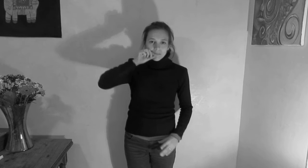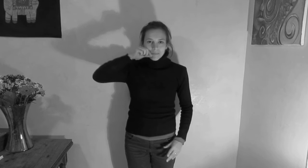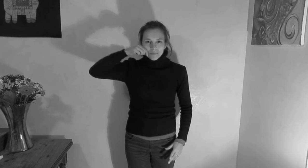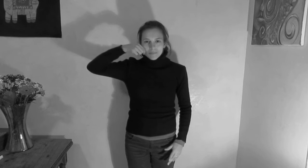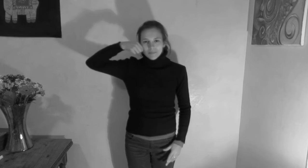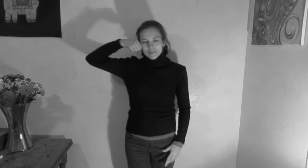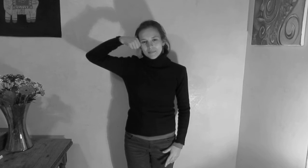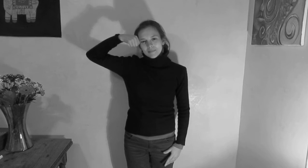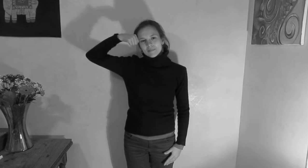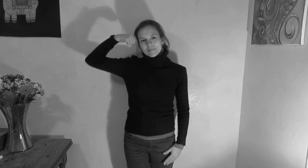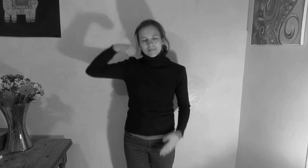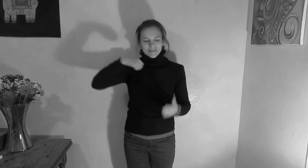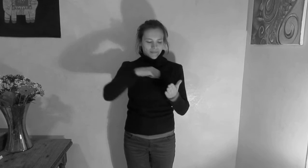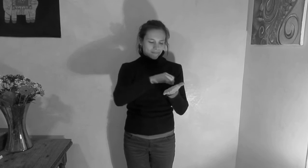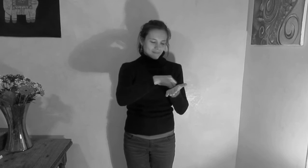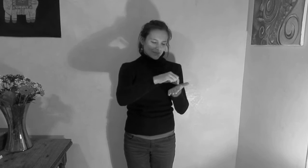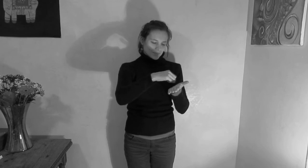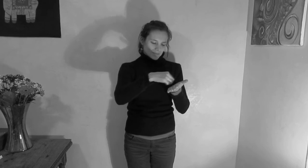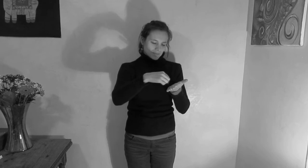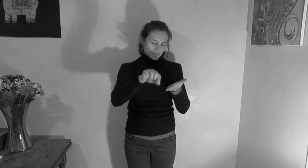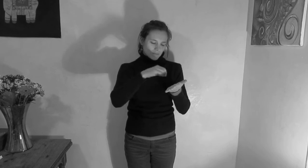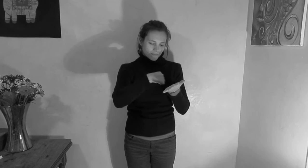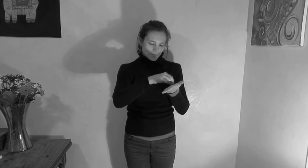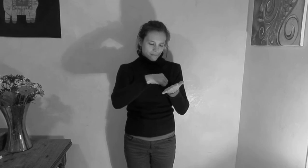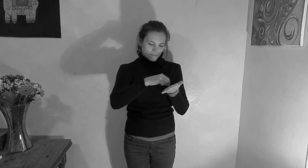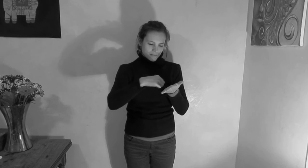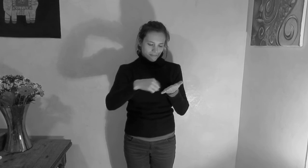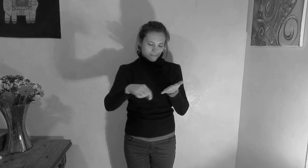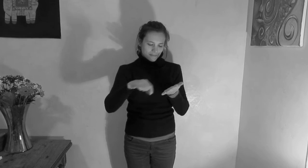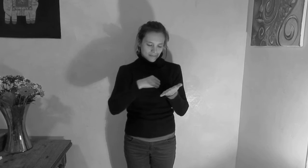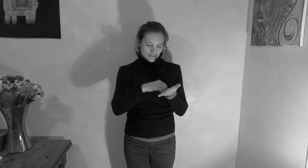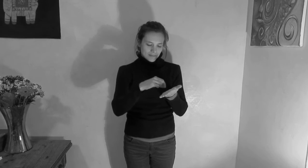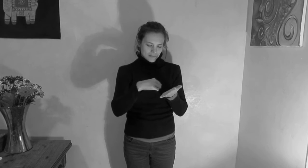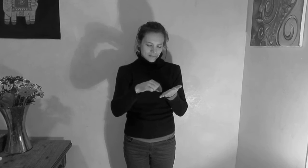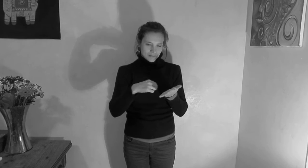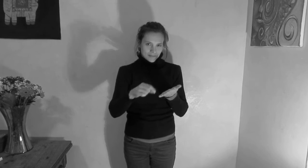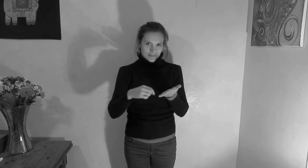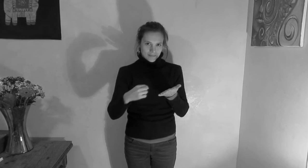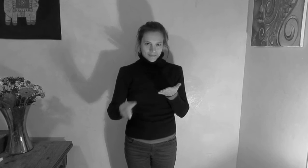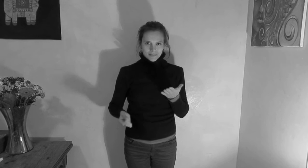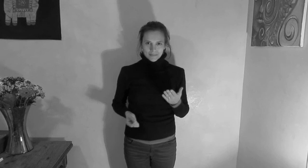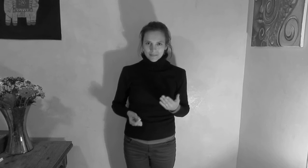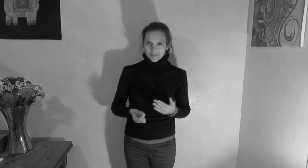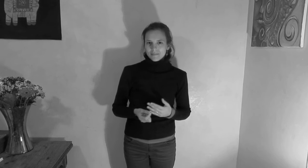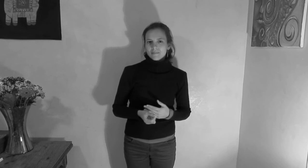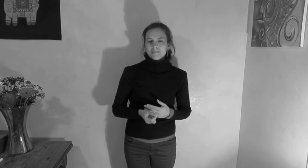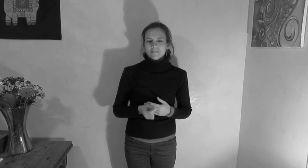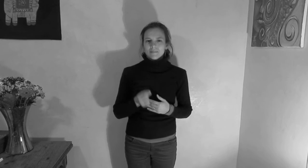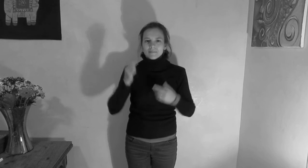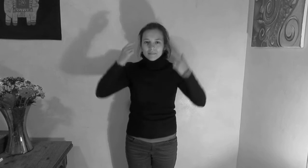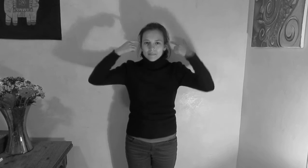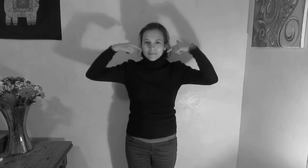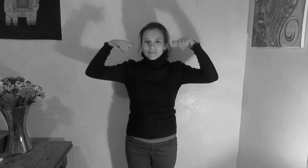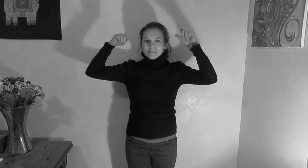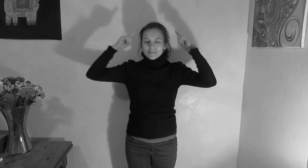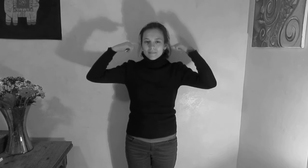vie que tu savoures Dans tes carnets Mine de souvenirs Voulant tout